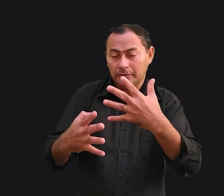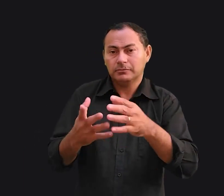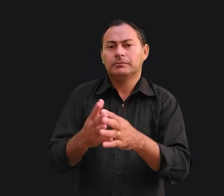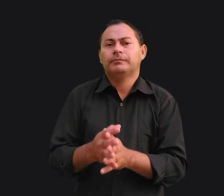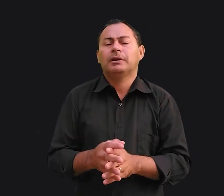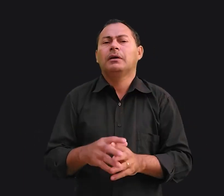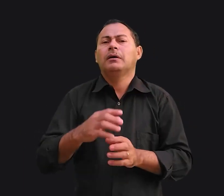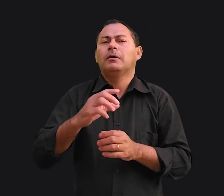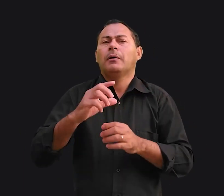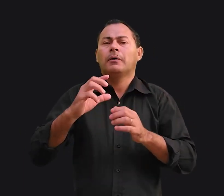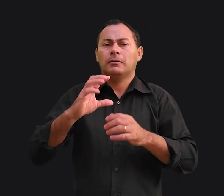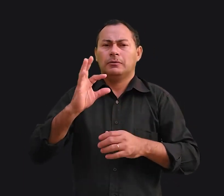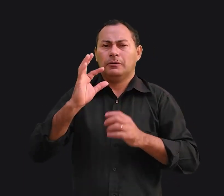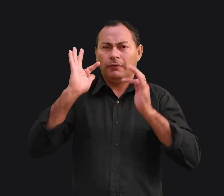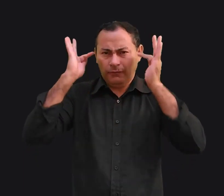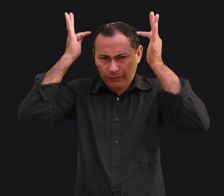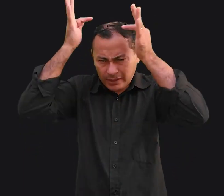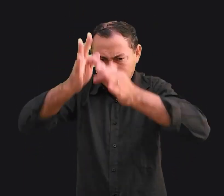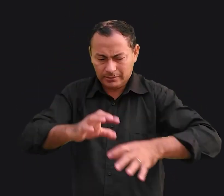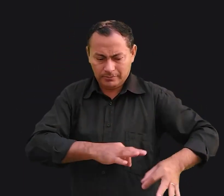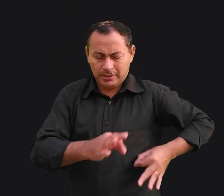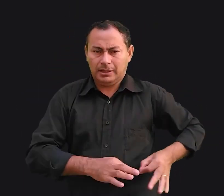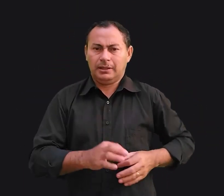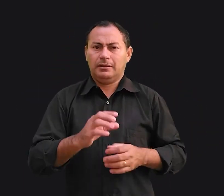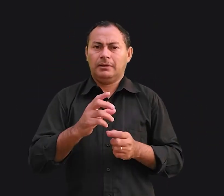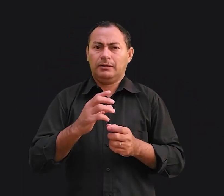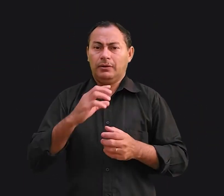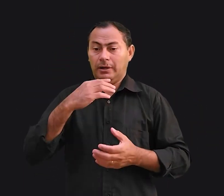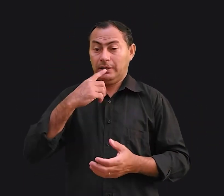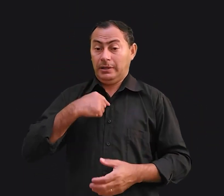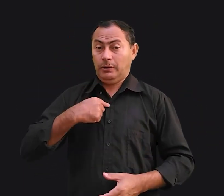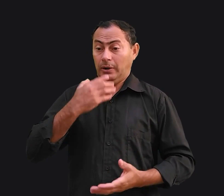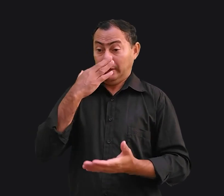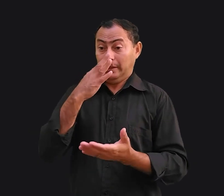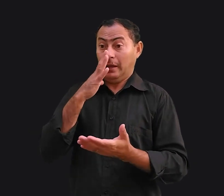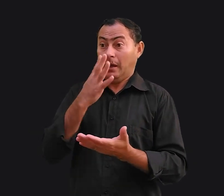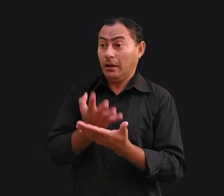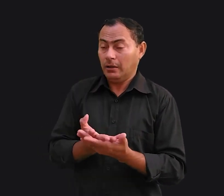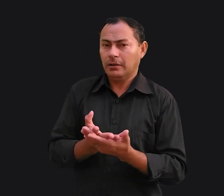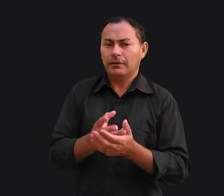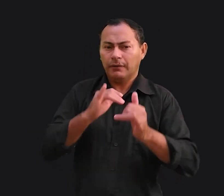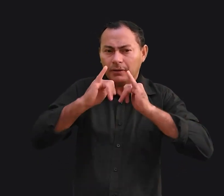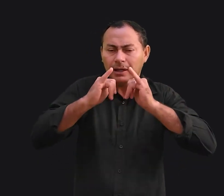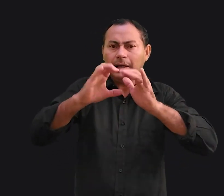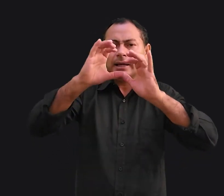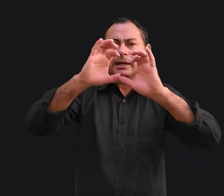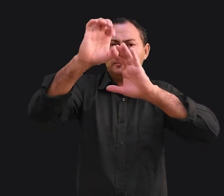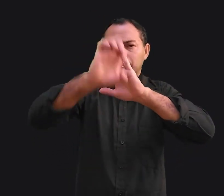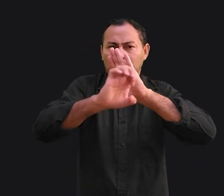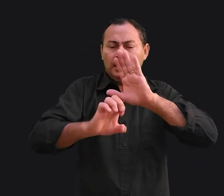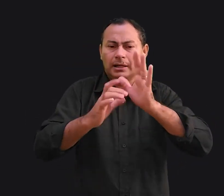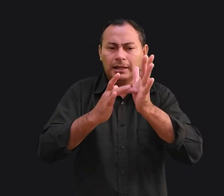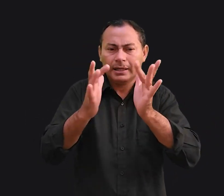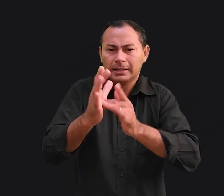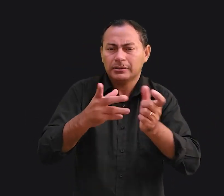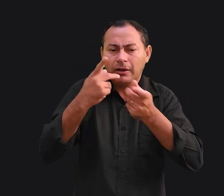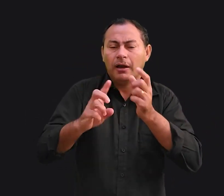Francisco de Assis, uma das pessoas a quem admiro muito, disse, contudo pregamos a Cristo. Use as palavras quando for